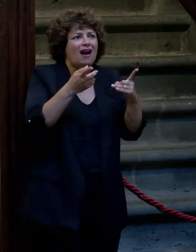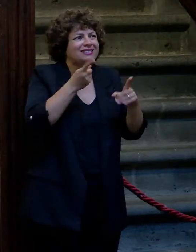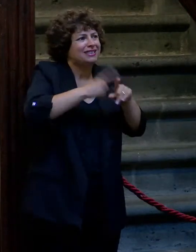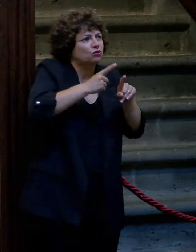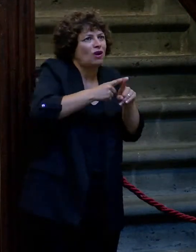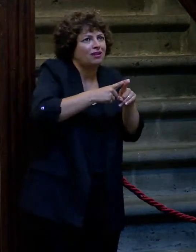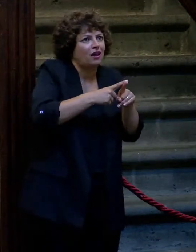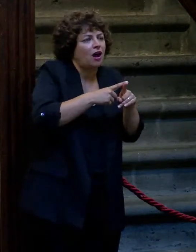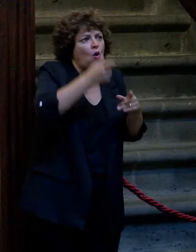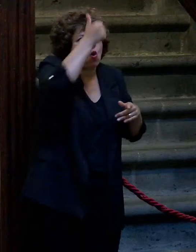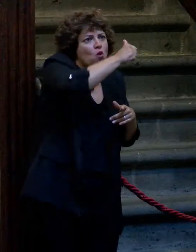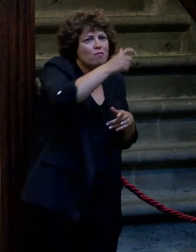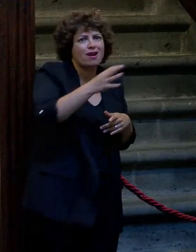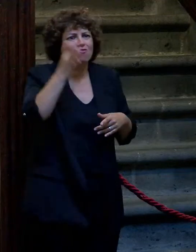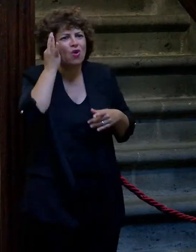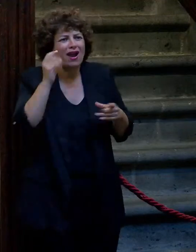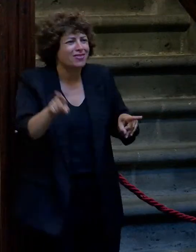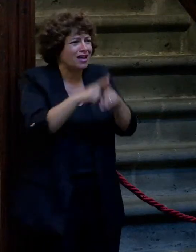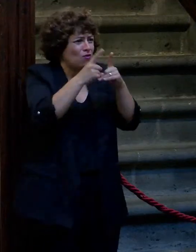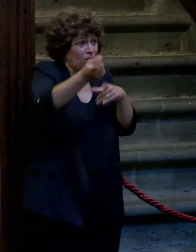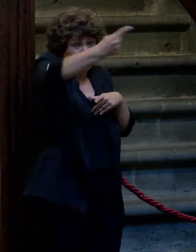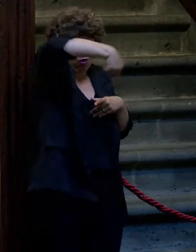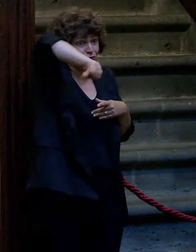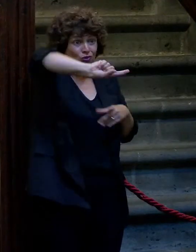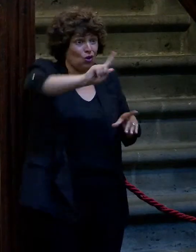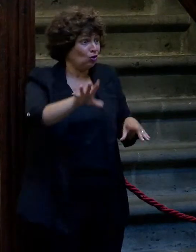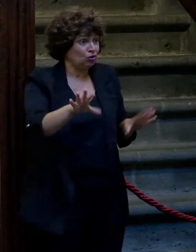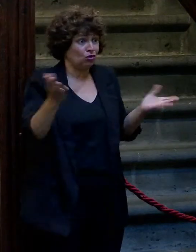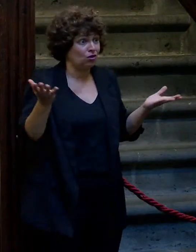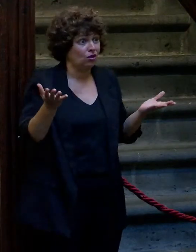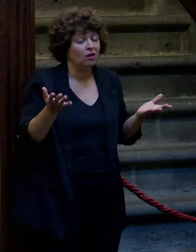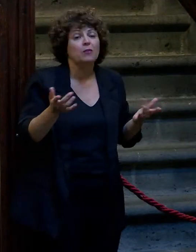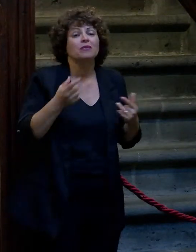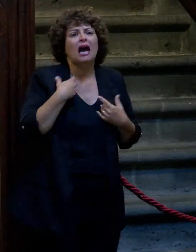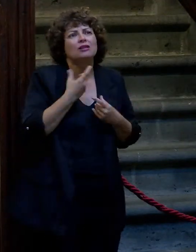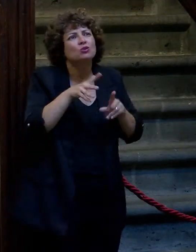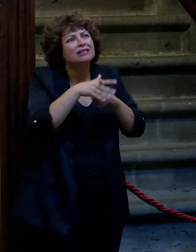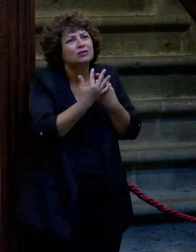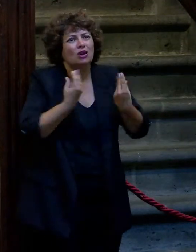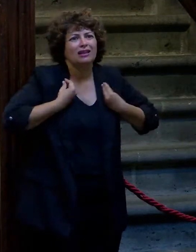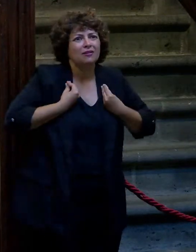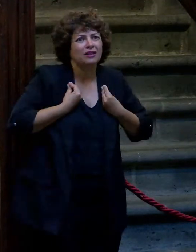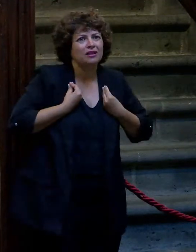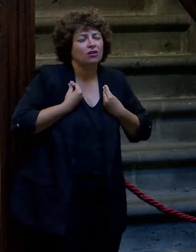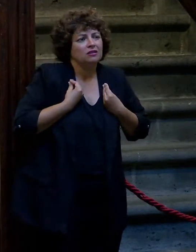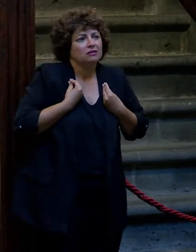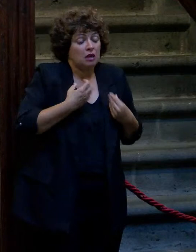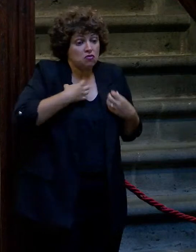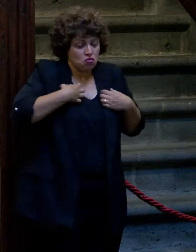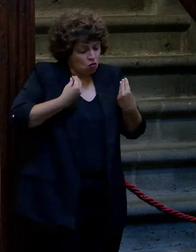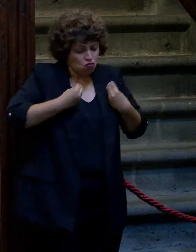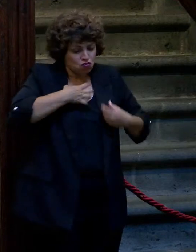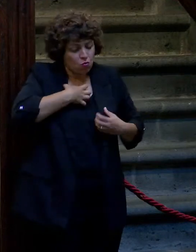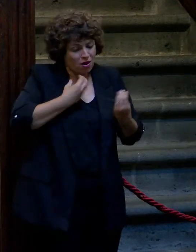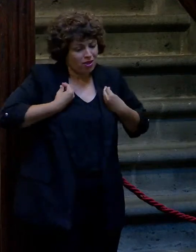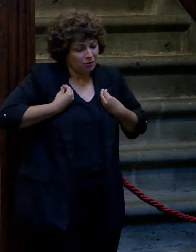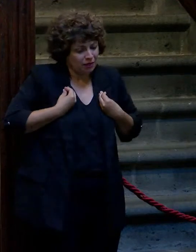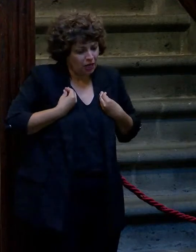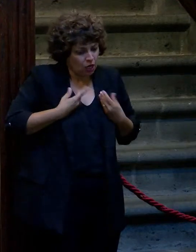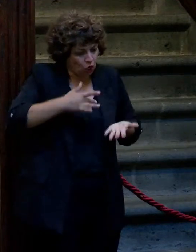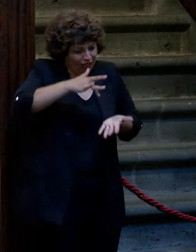tengas otra. Puede ser un hombre, una mujer, cualquiera de vosotros. Hay un momento en la vida en que tú no eres capaz de vivir en lo que te ha tocado. No te gusta,